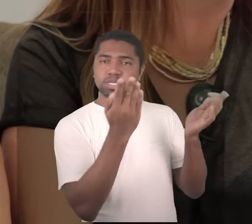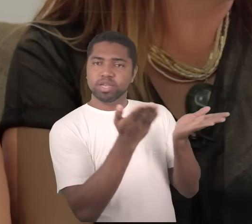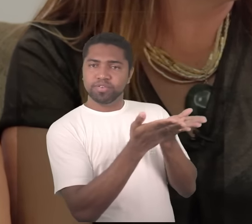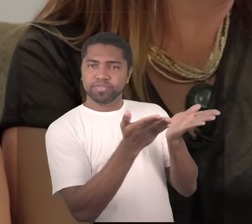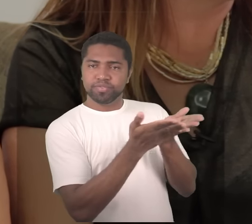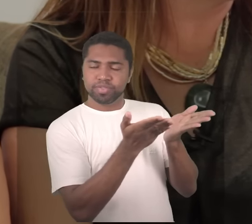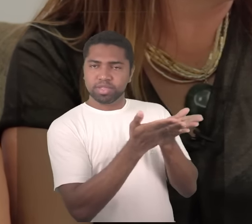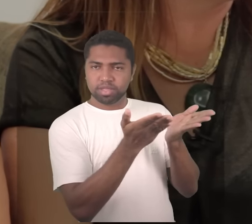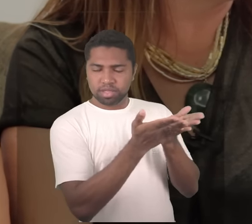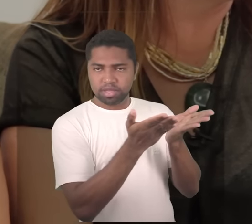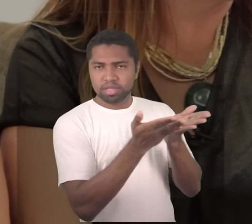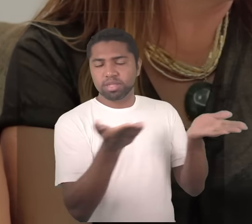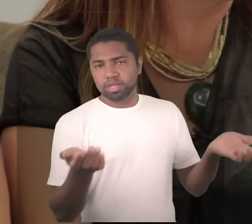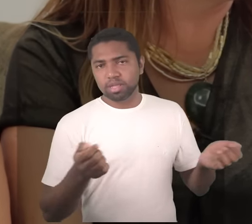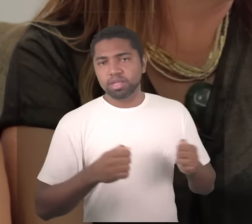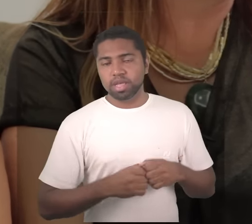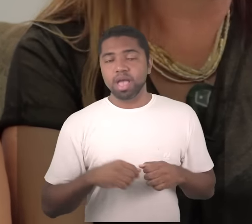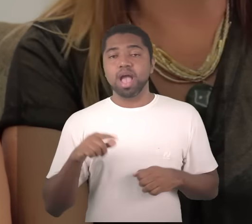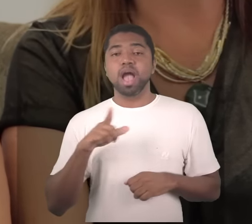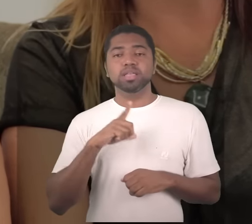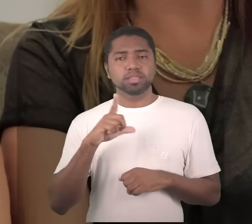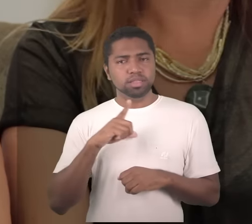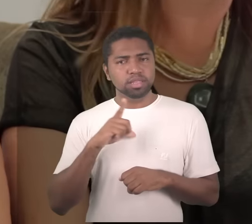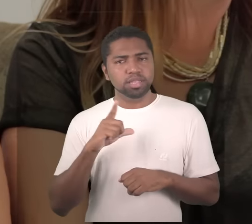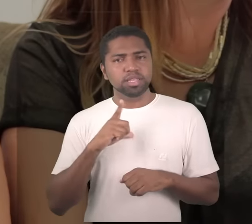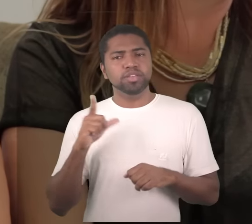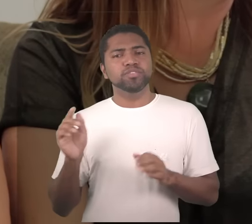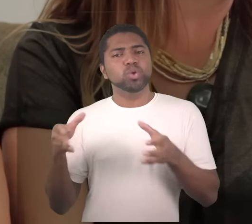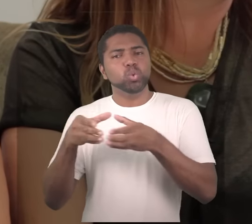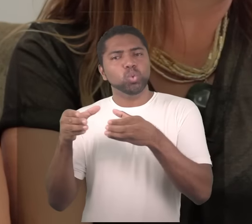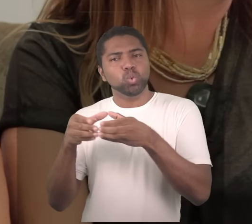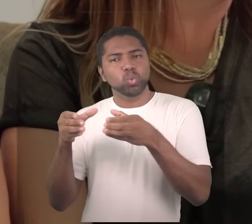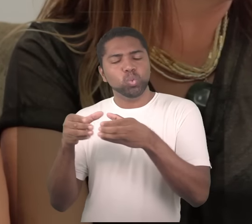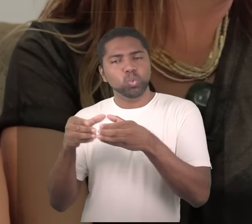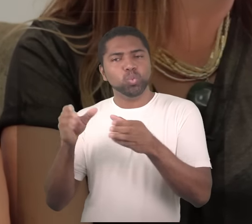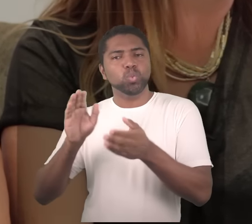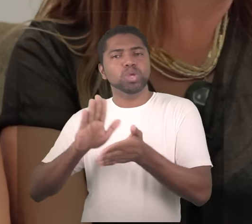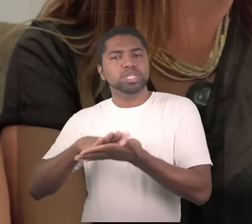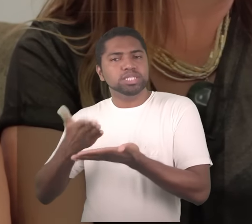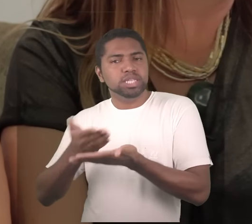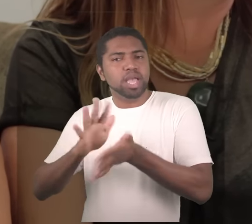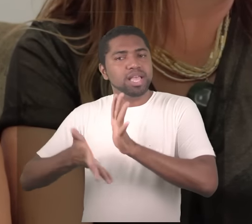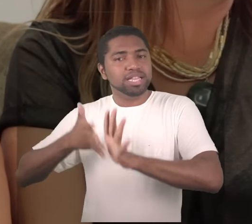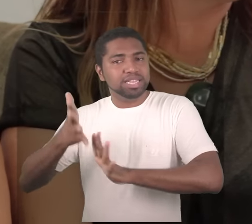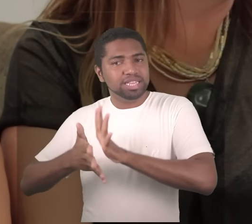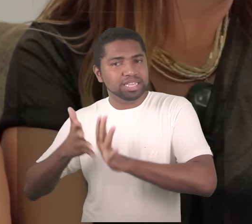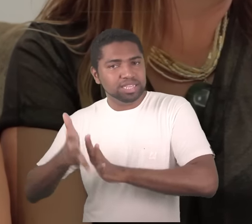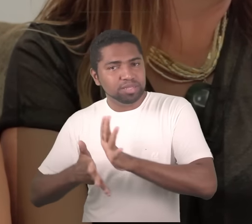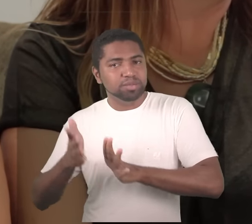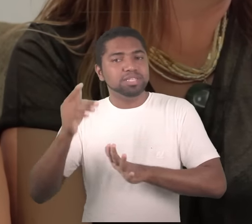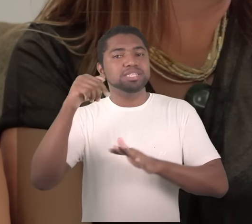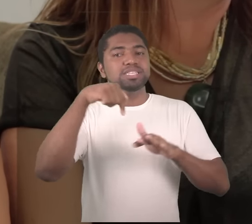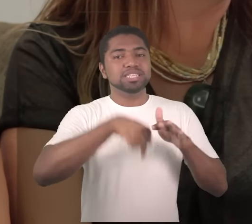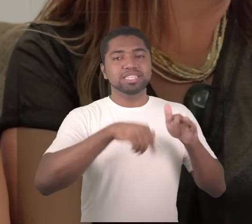igreja isso foi um marco bom para a família para a nossa família e para a Caratinga porque a partir daí